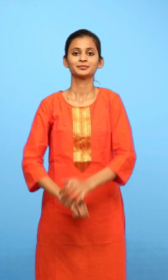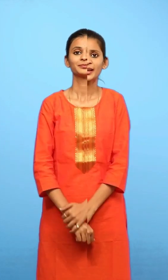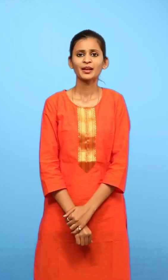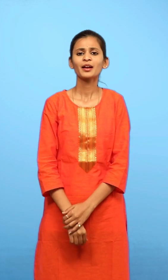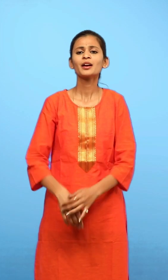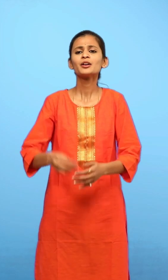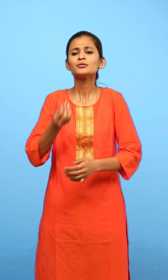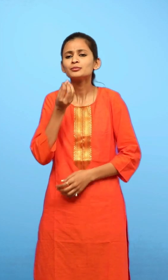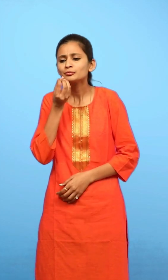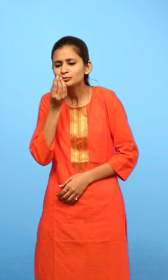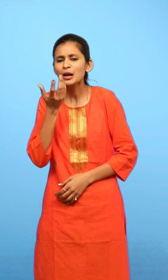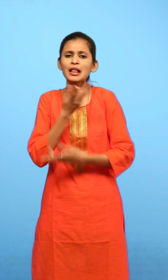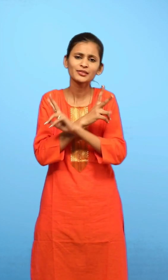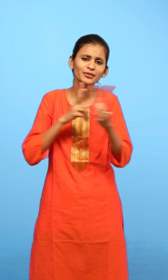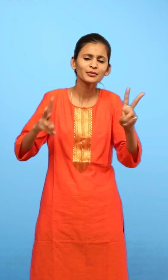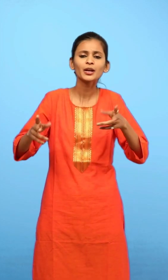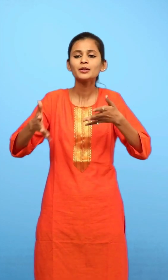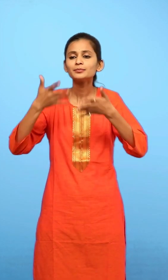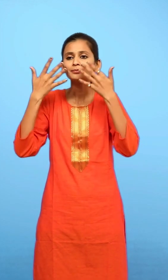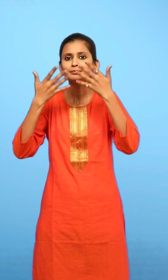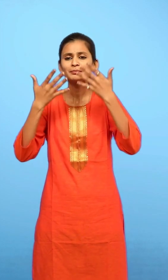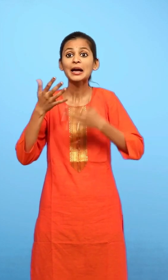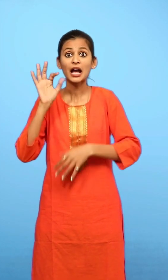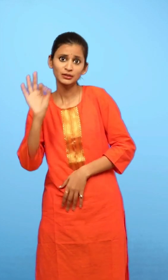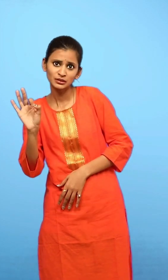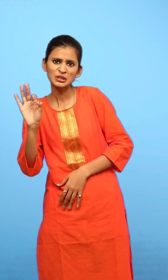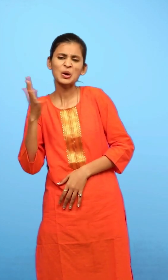महक तुम्हे अच्छी भी लग सकती है और बुरी भी